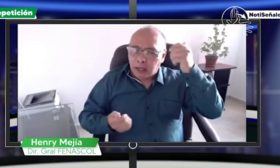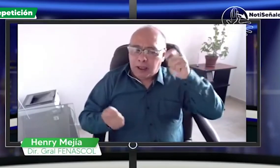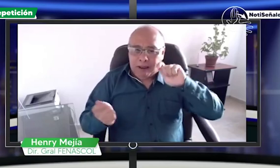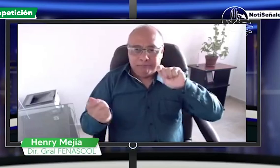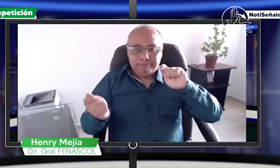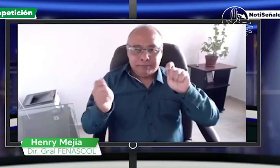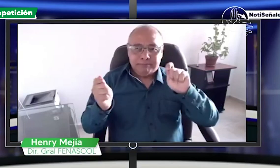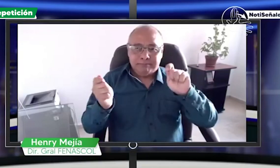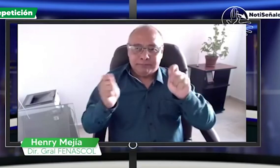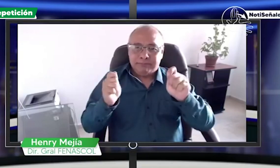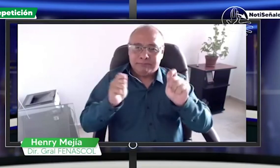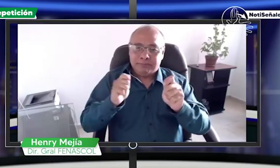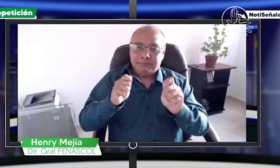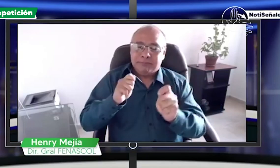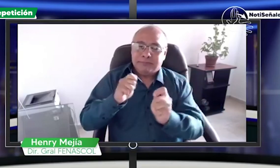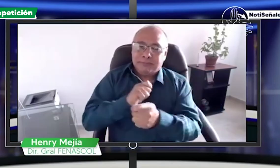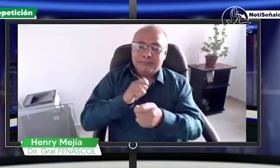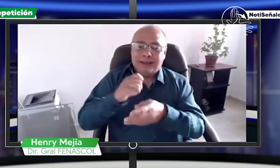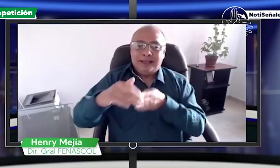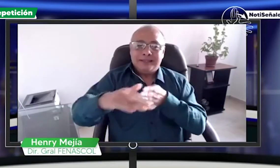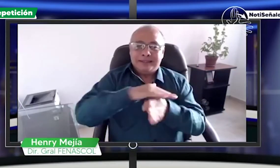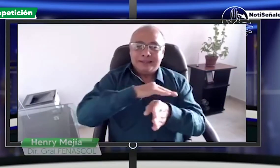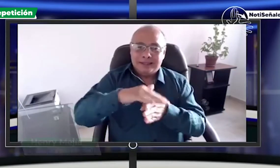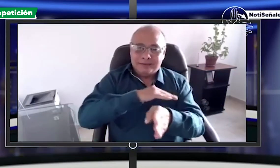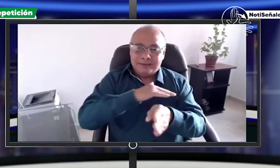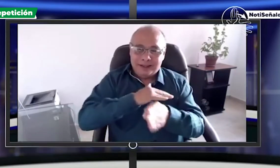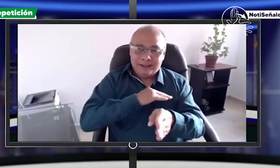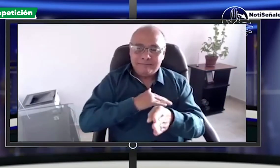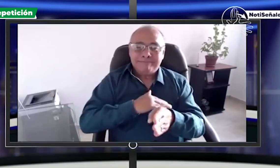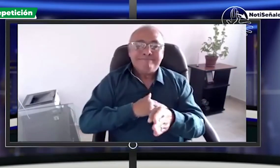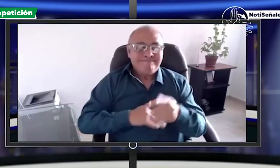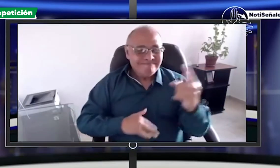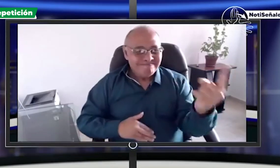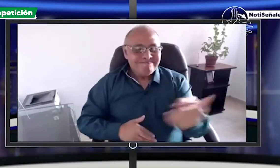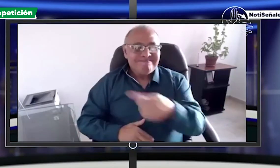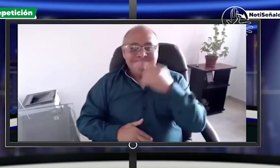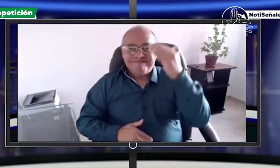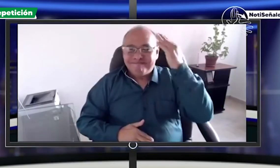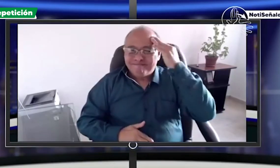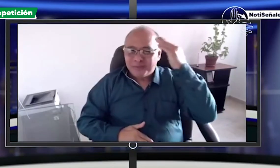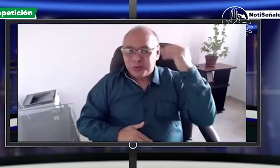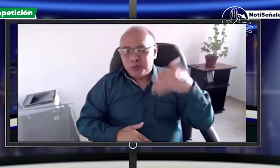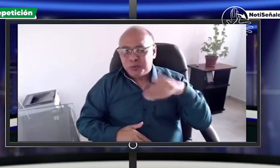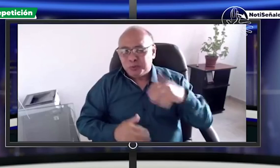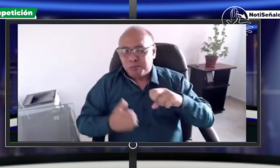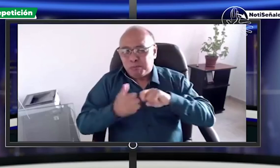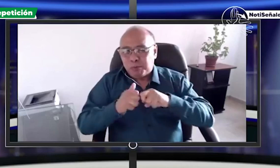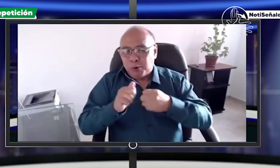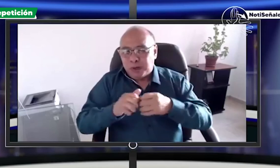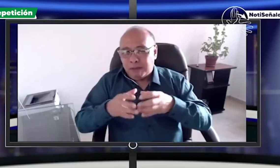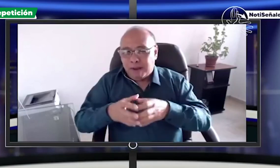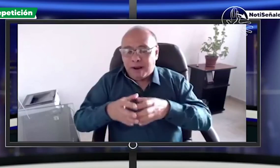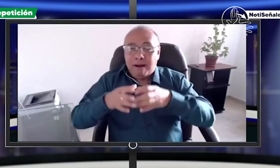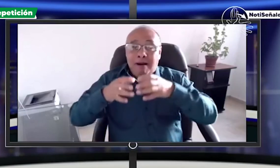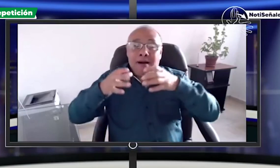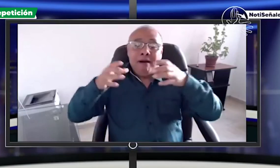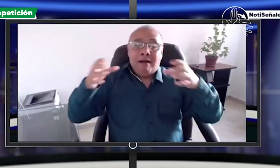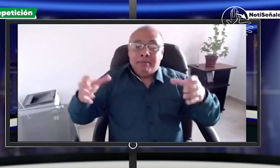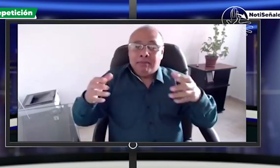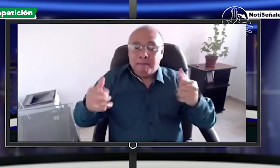públicas como privadas. Esta toma de conciencia que llegue a estos cambios que produzcan la accesibilidad. Porque